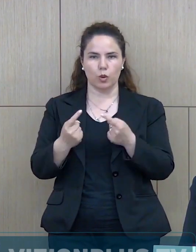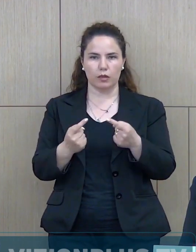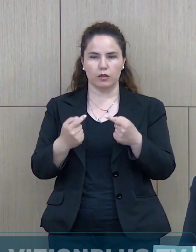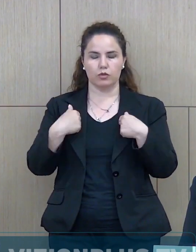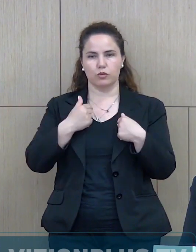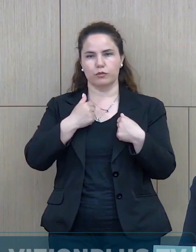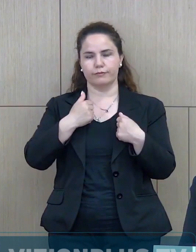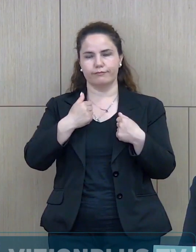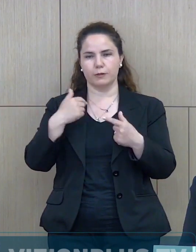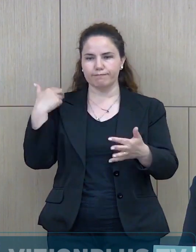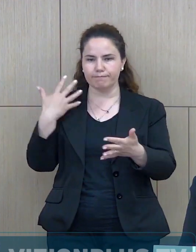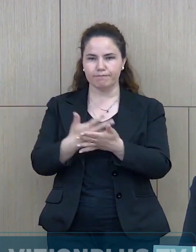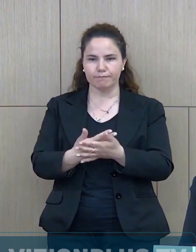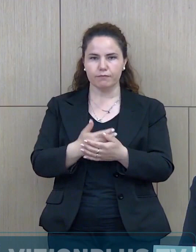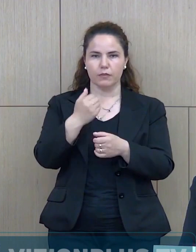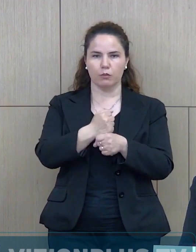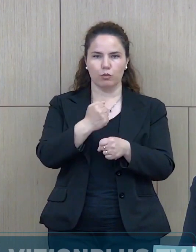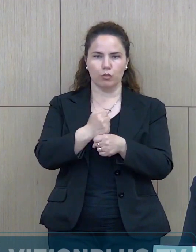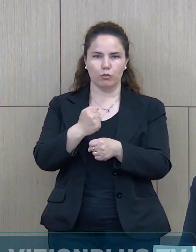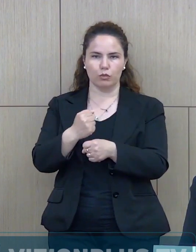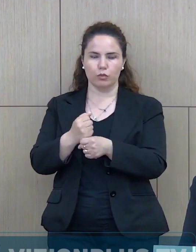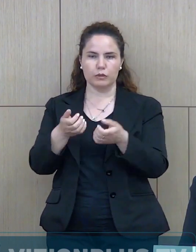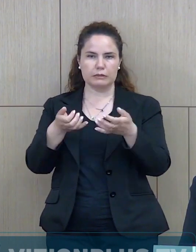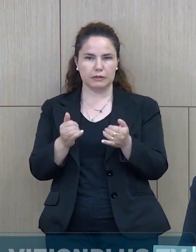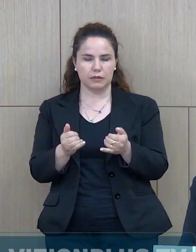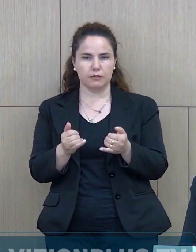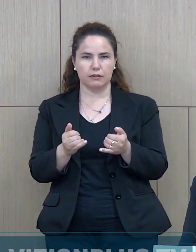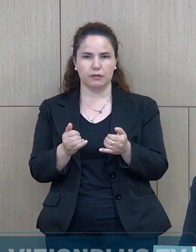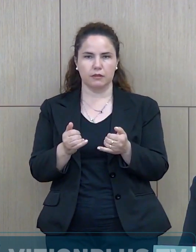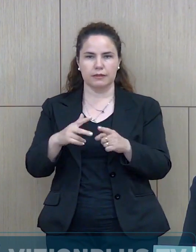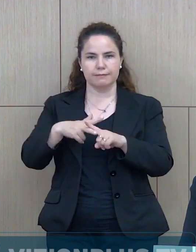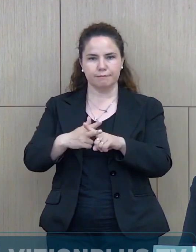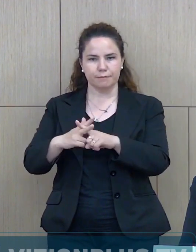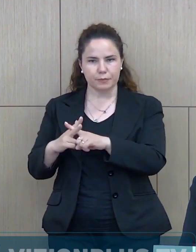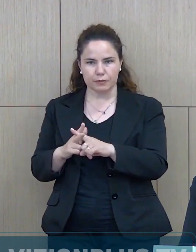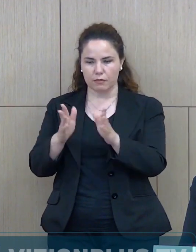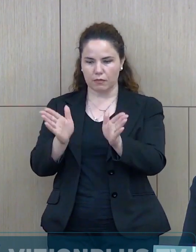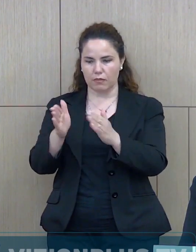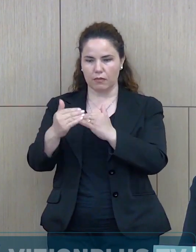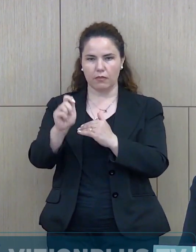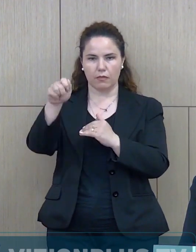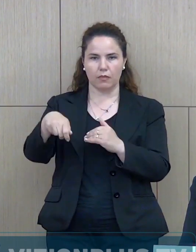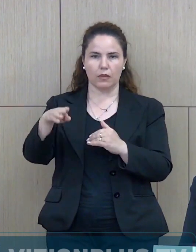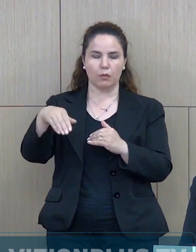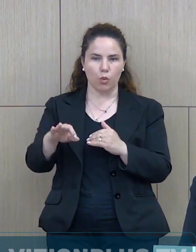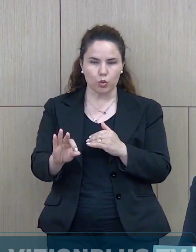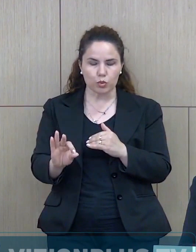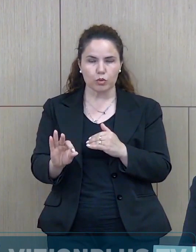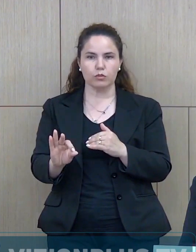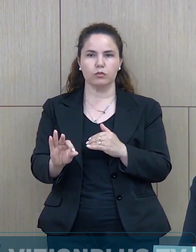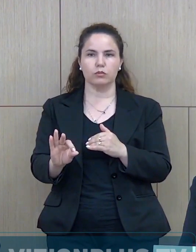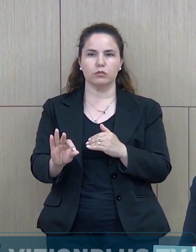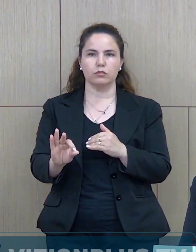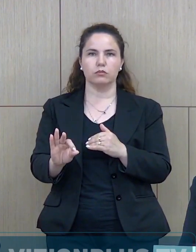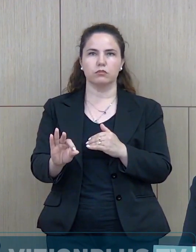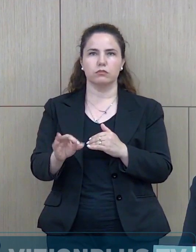që të korigjojmë prajsa objektivisht ka që në mundur në ko